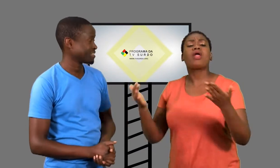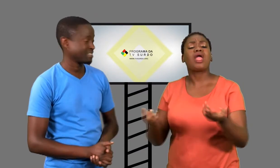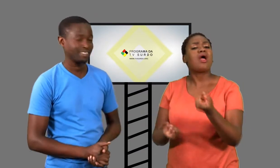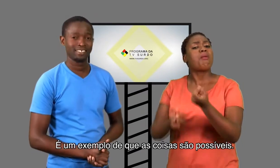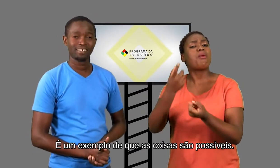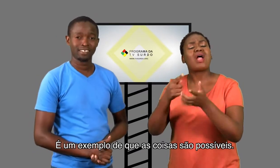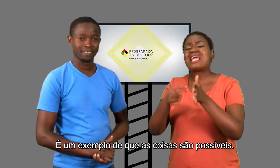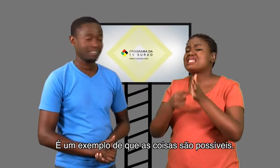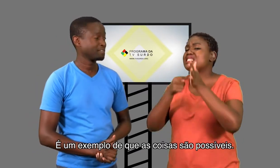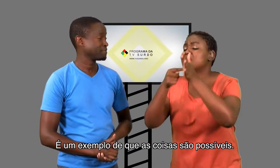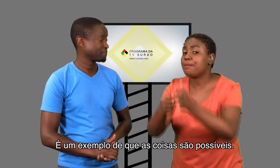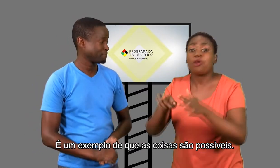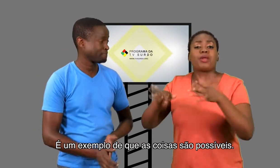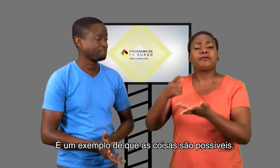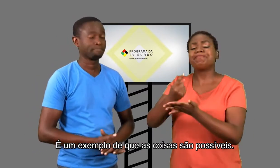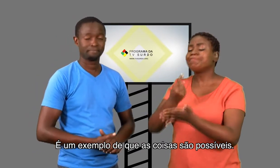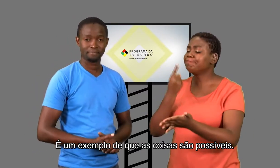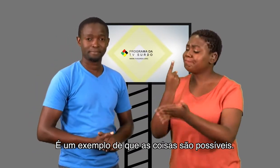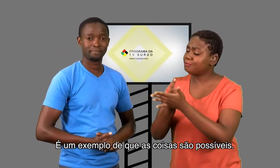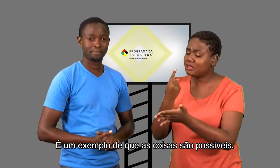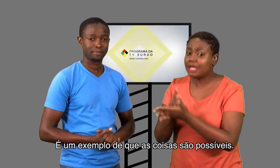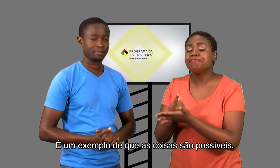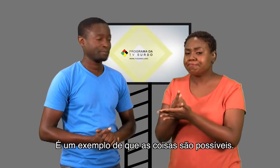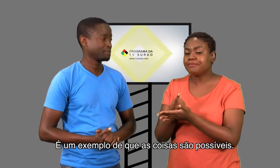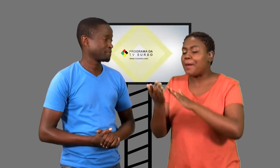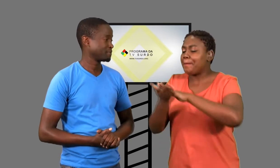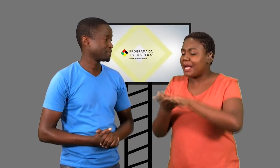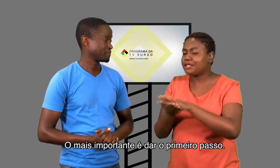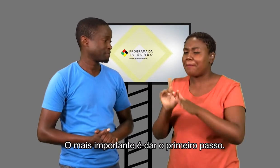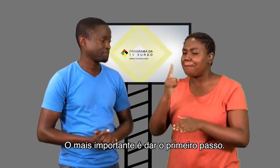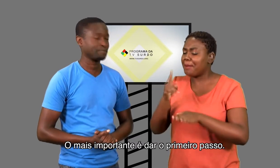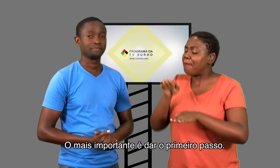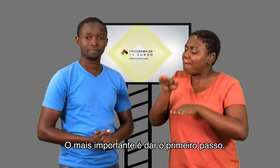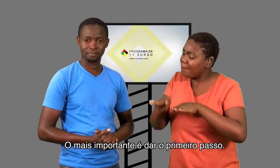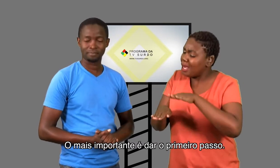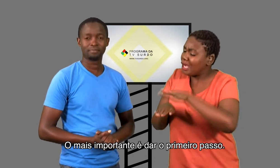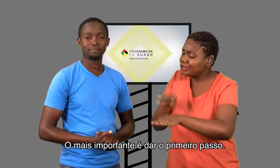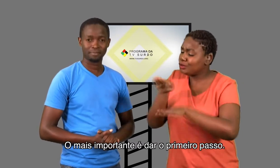É um exemplo de que as coisas são possíveis. O mais importante é dar o primeiro passo.